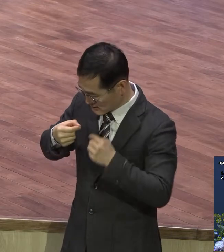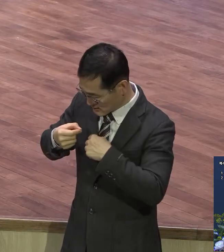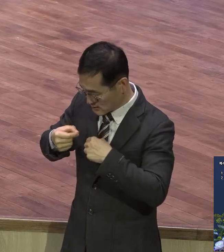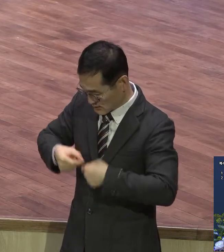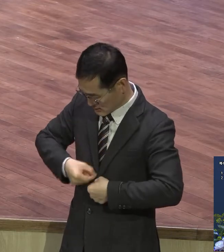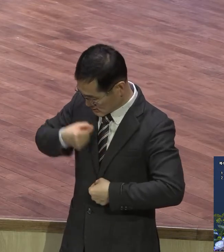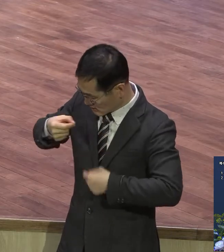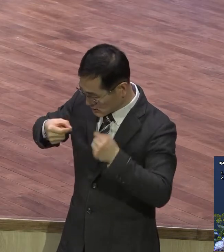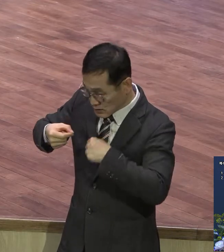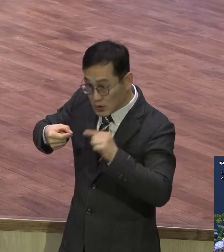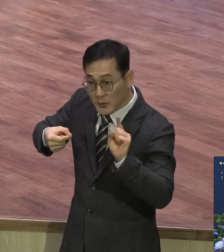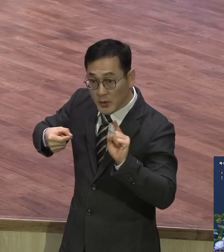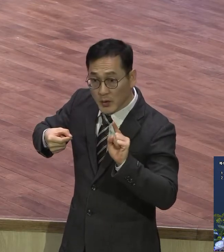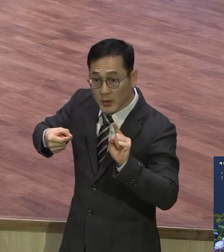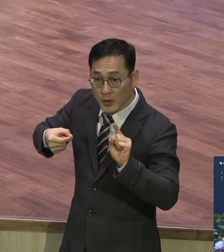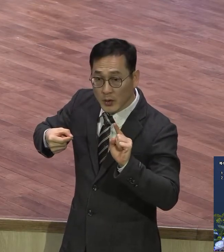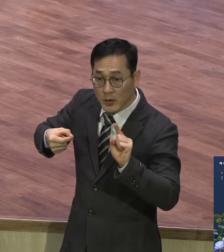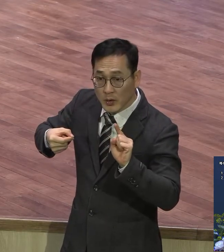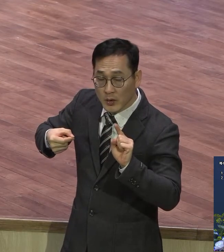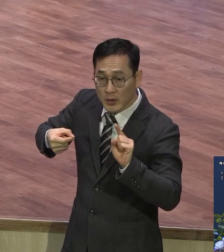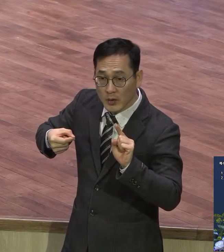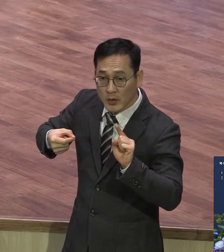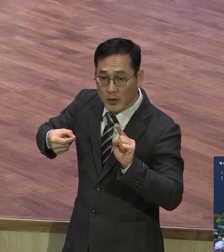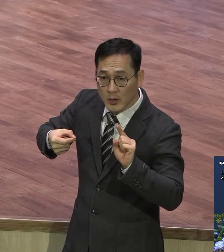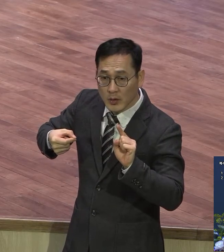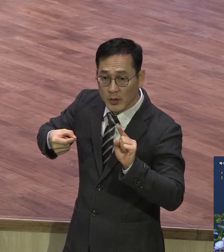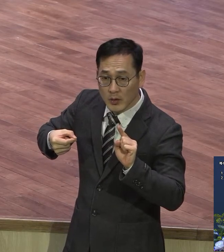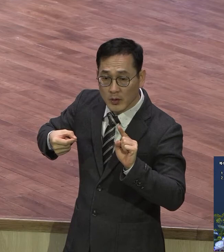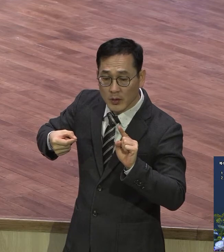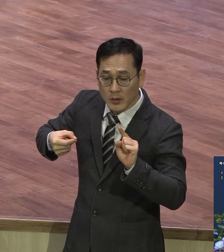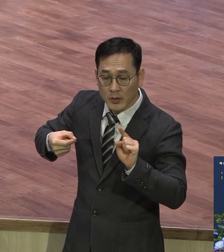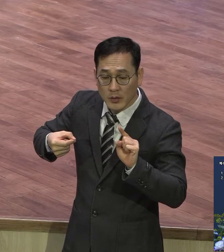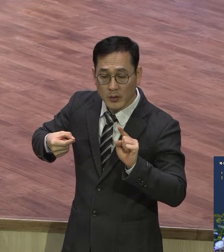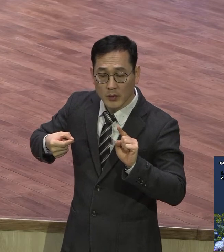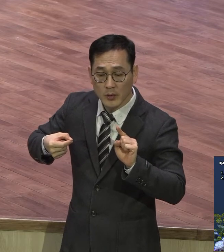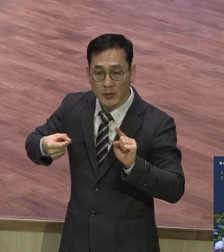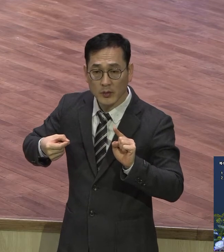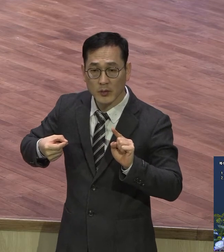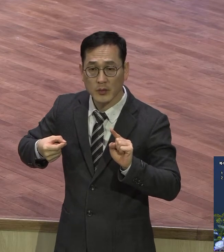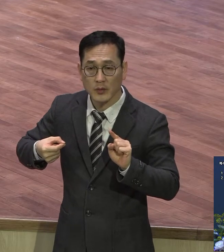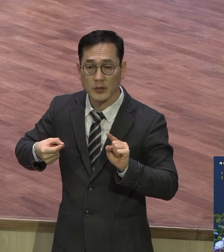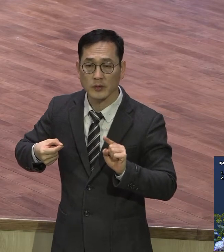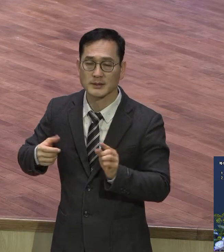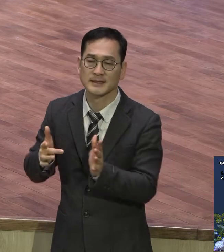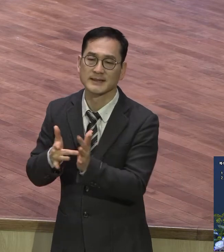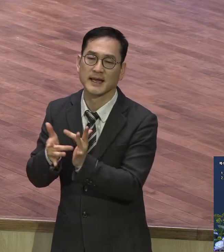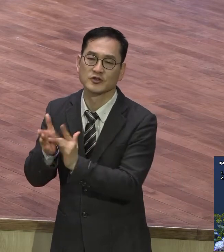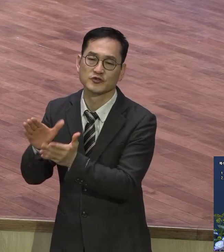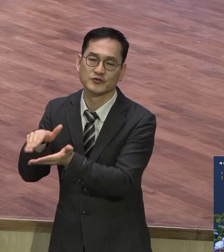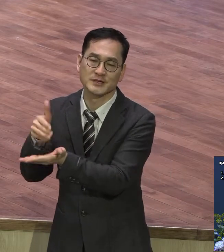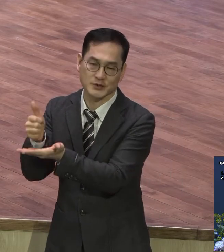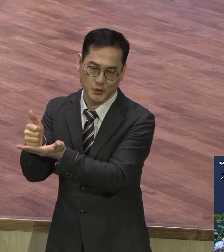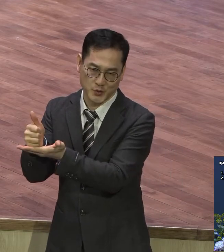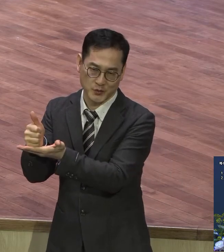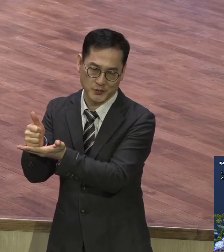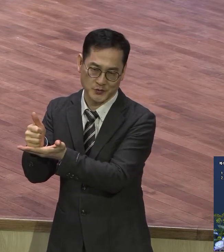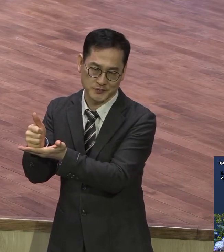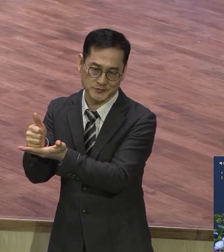의가 뭡니까 하나님의 의가 뭐예요 바로 우리의 생명이신 예수 그리스도요 예수